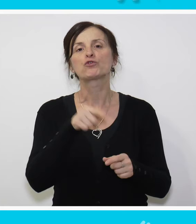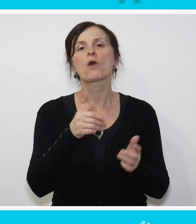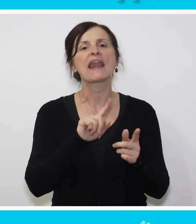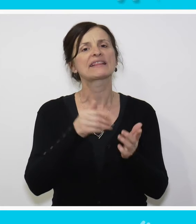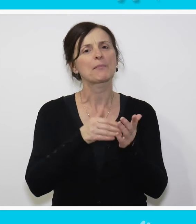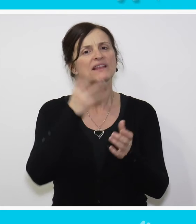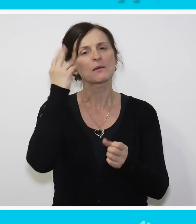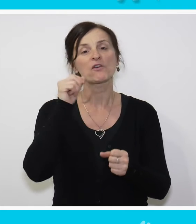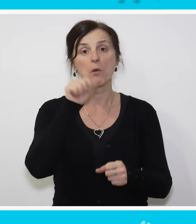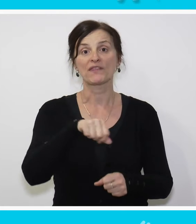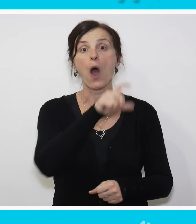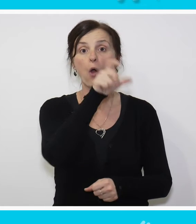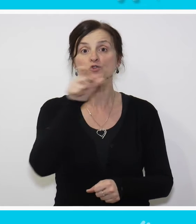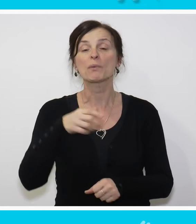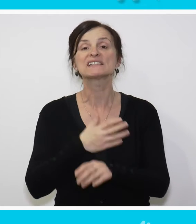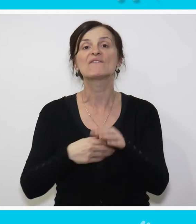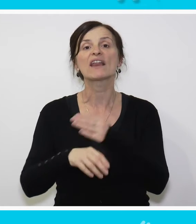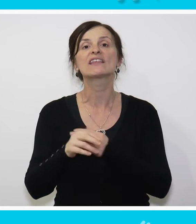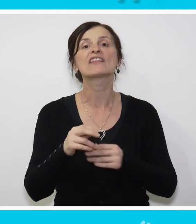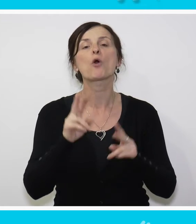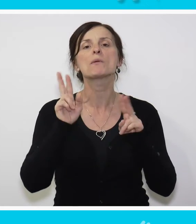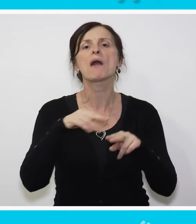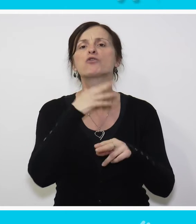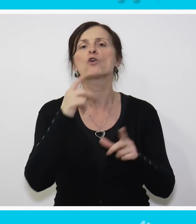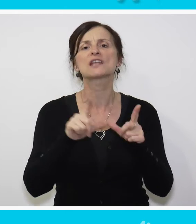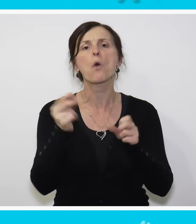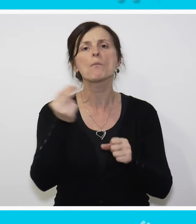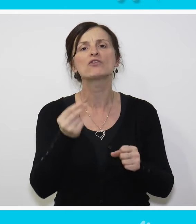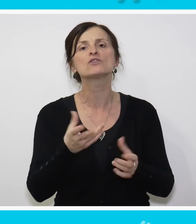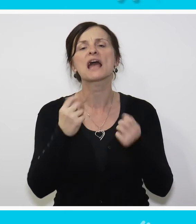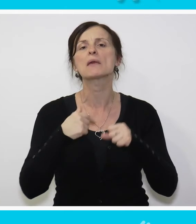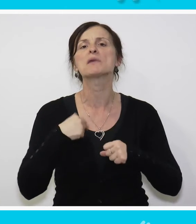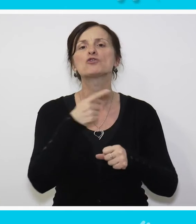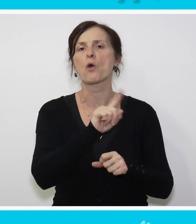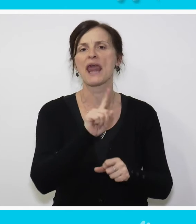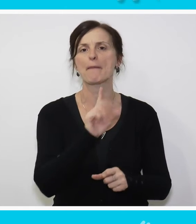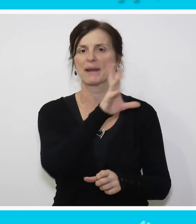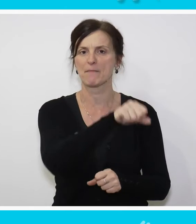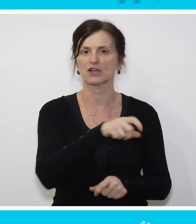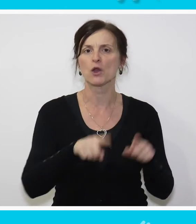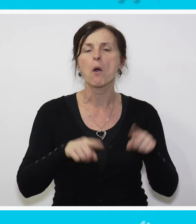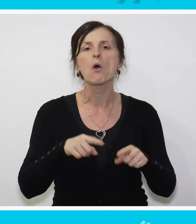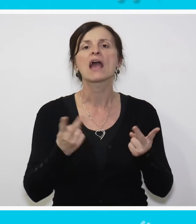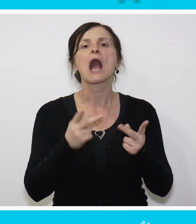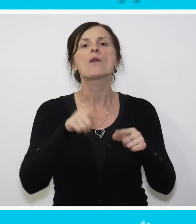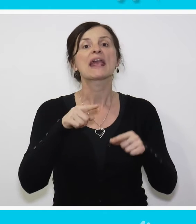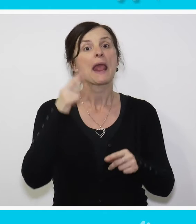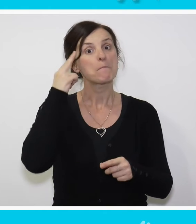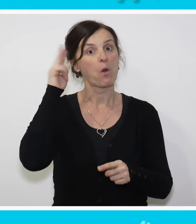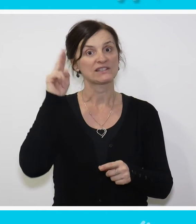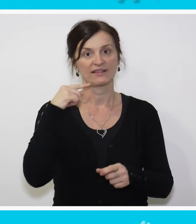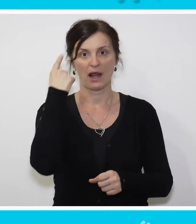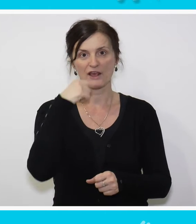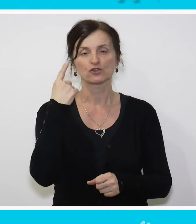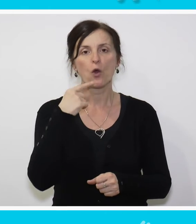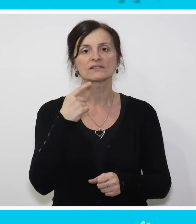treba zaboravimo i da osobe sa invaliditetom su često zastupljene umetnosti s tim što mi to nekad i prosto ne primećujemo kao vrlo slavne ličnosti.